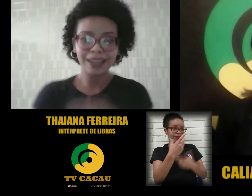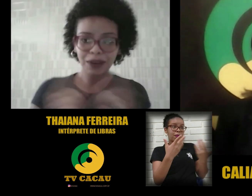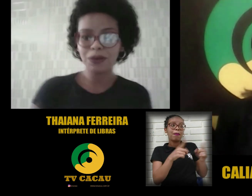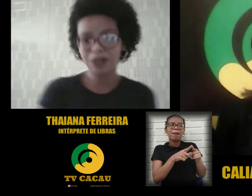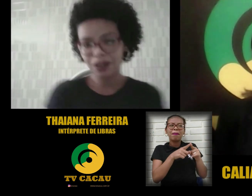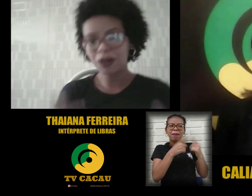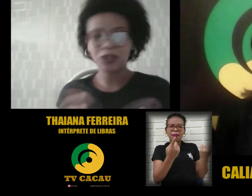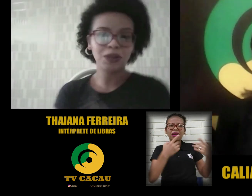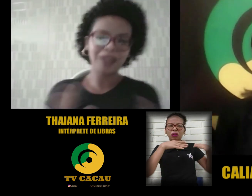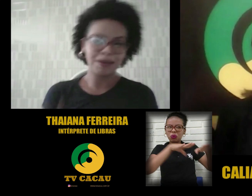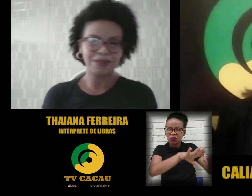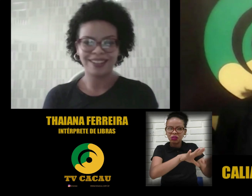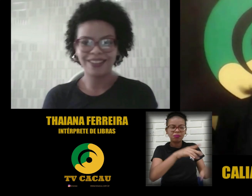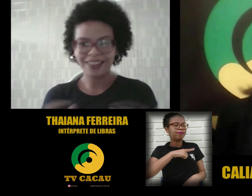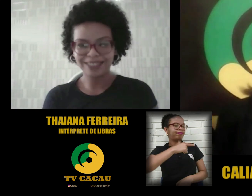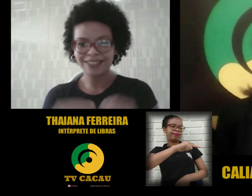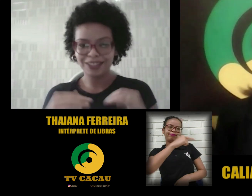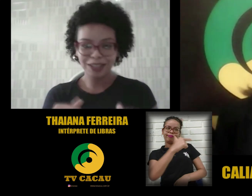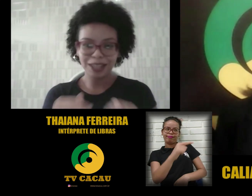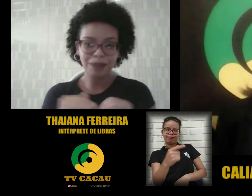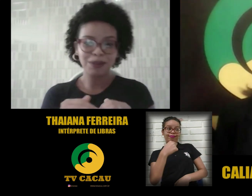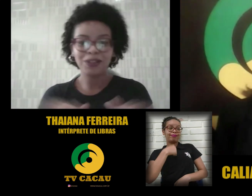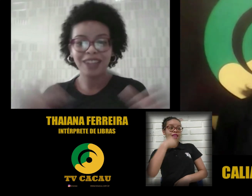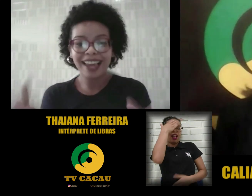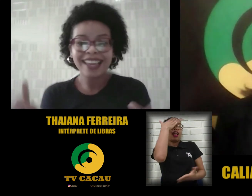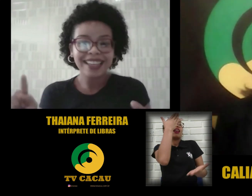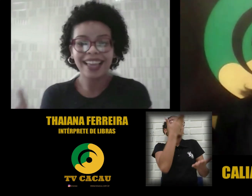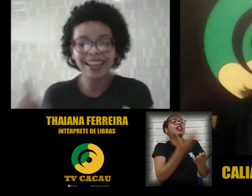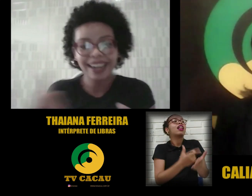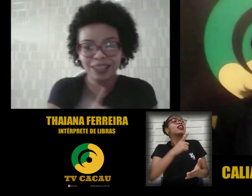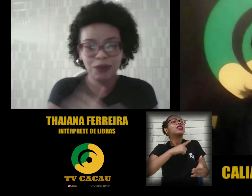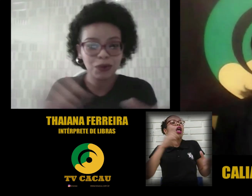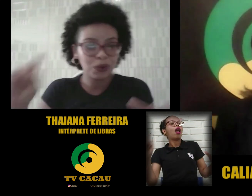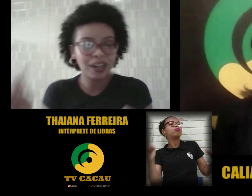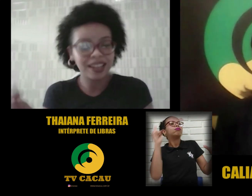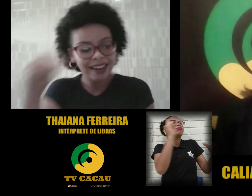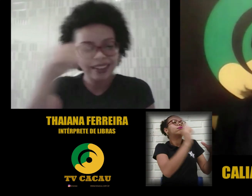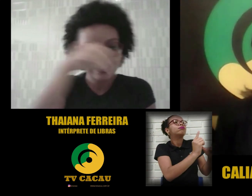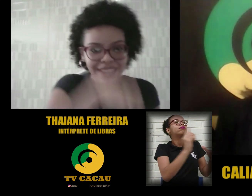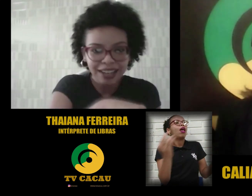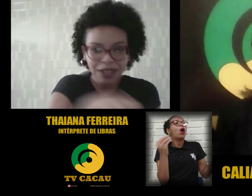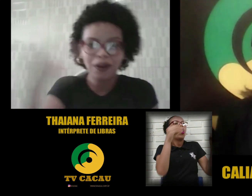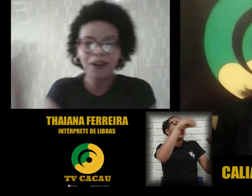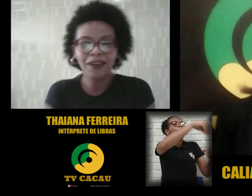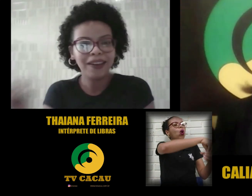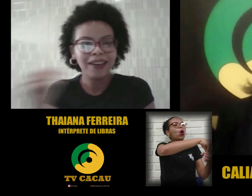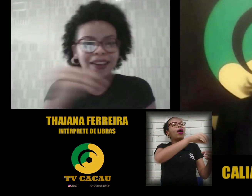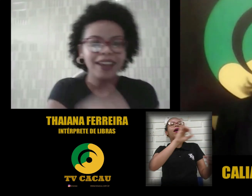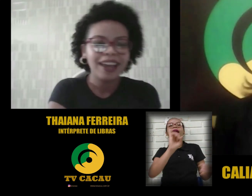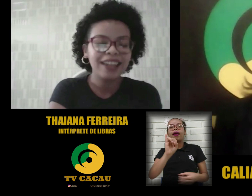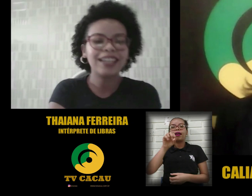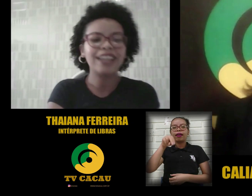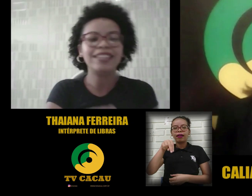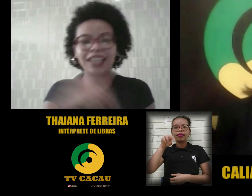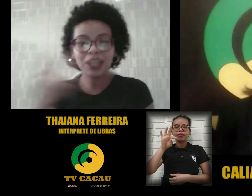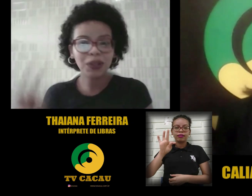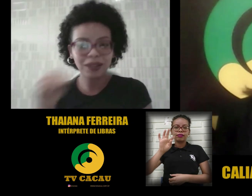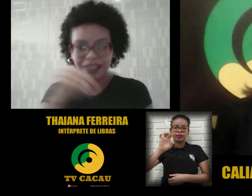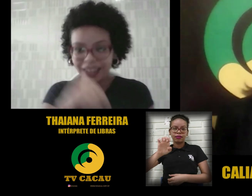inclusão nós não temos. Eu acredito que o que temos hoje é integração. surdo ele está ali, é inserido. Ele está inserido em uma sala